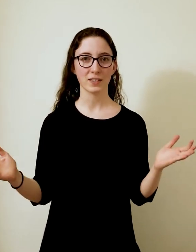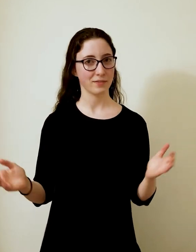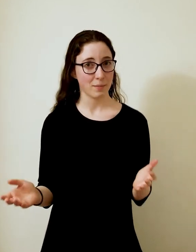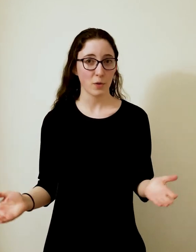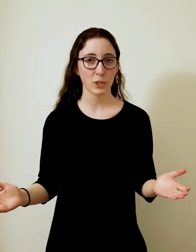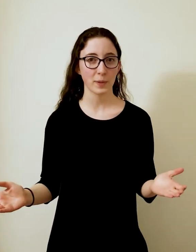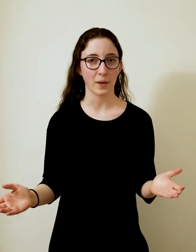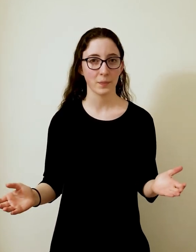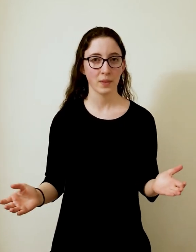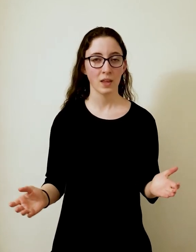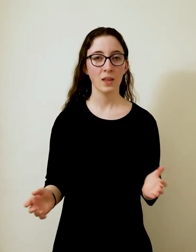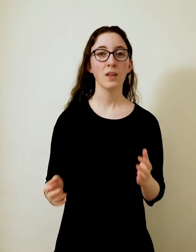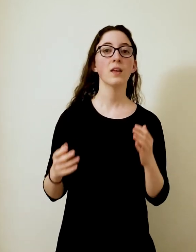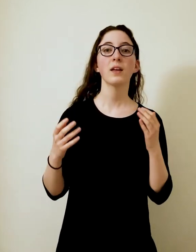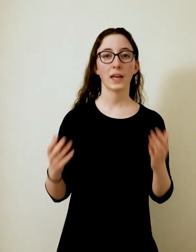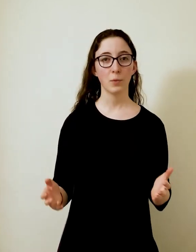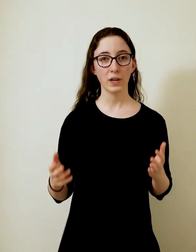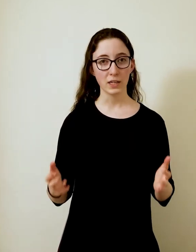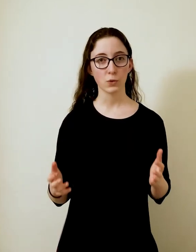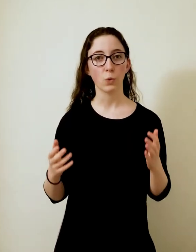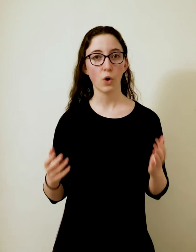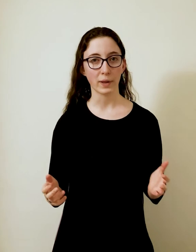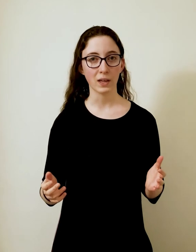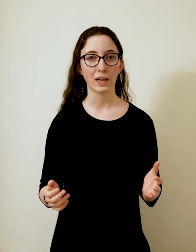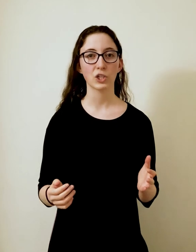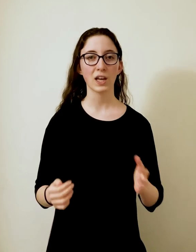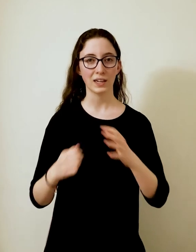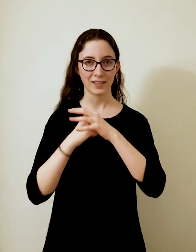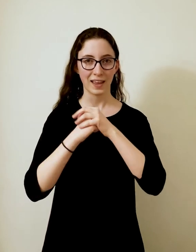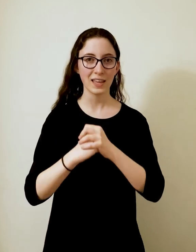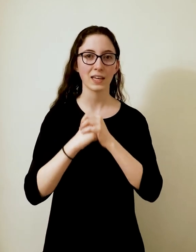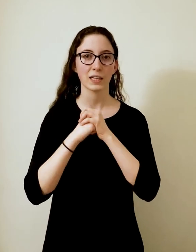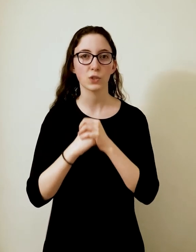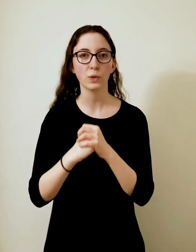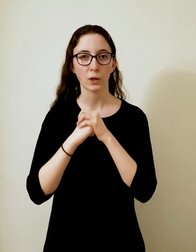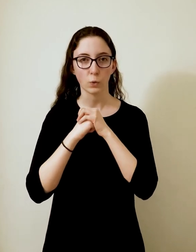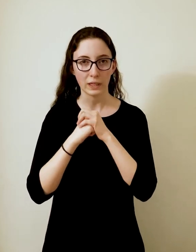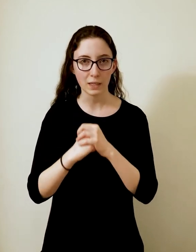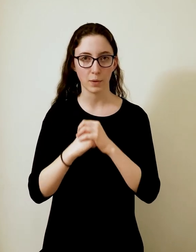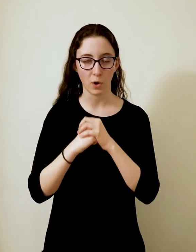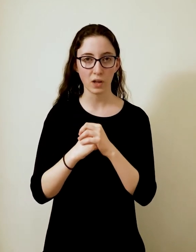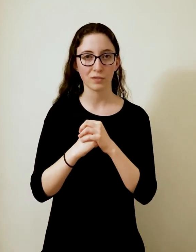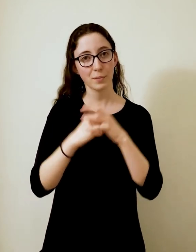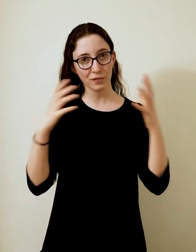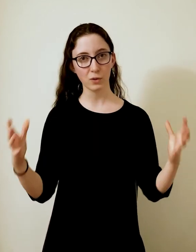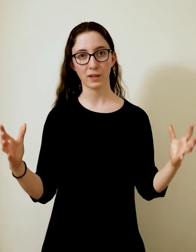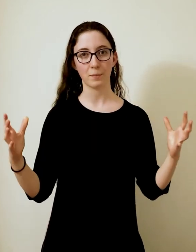ועל מה הוא משפיע? חלבון אס הוא חומר הנקשר לתאי חיסון ייחודיים במוח ומפעיל אותם